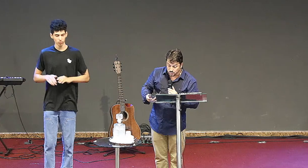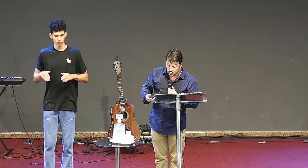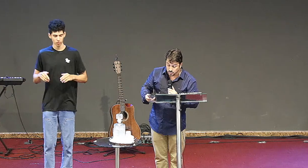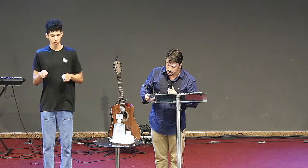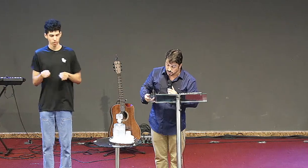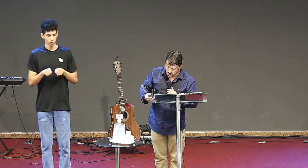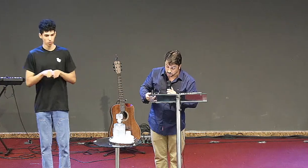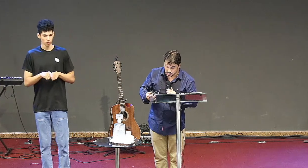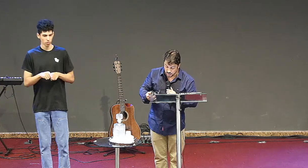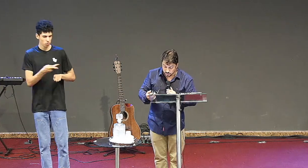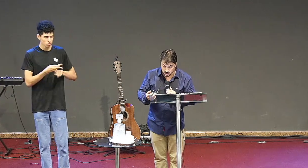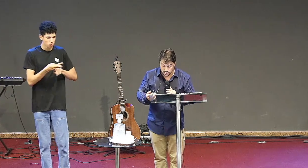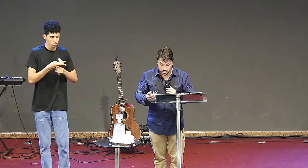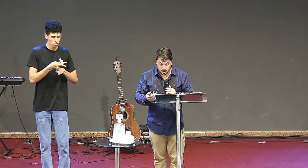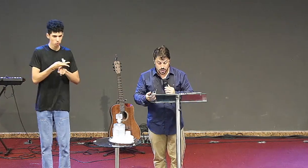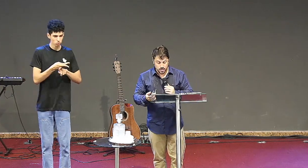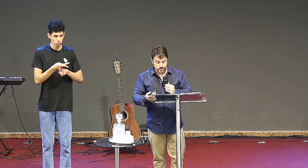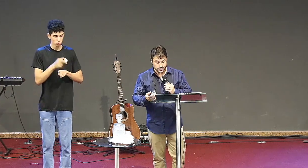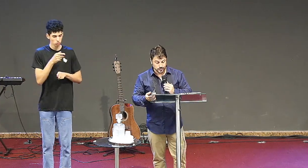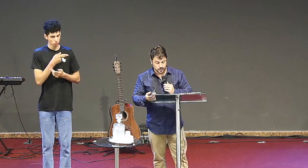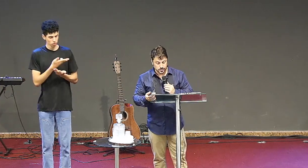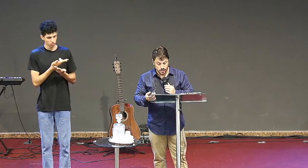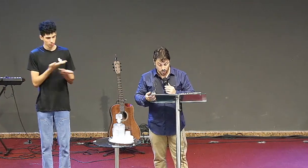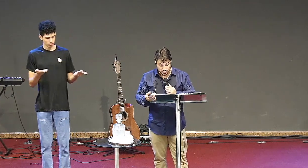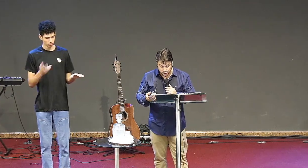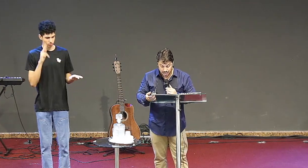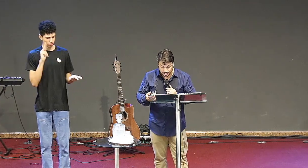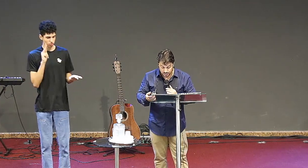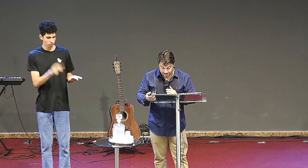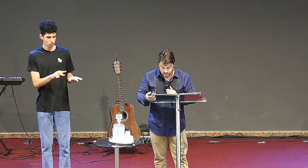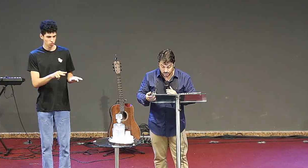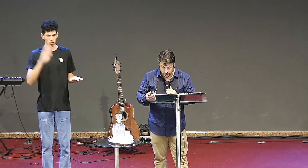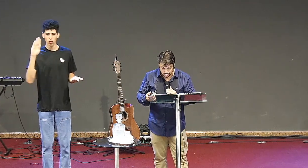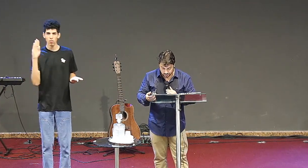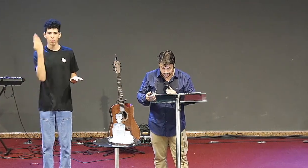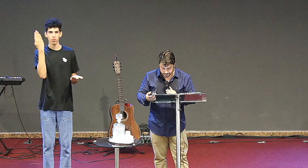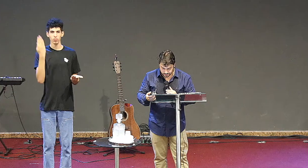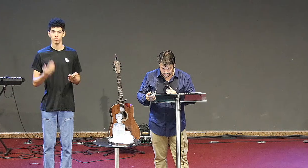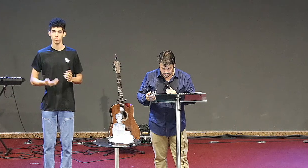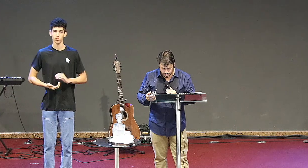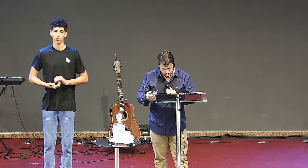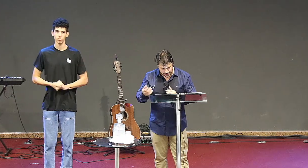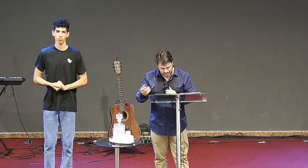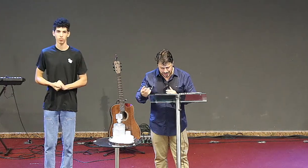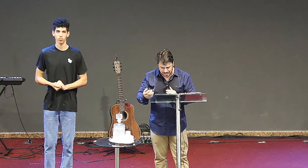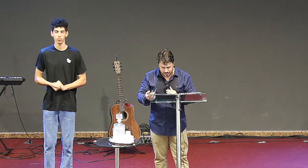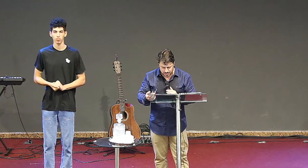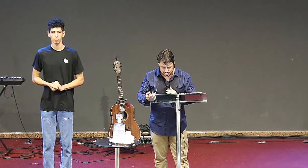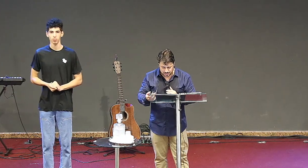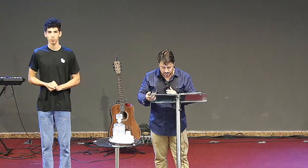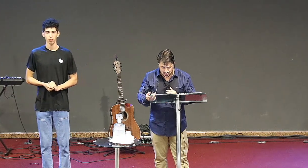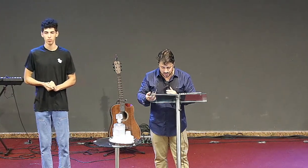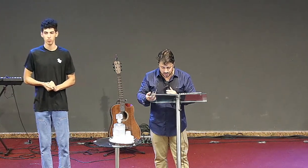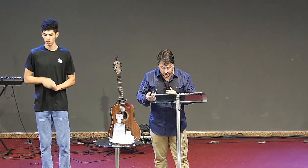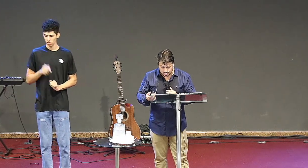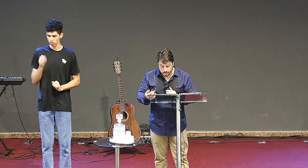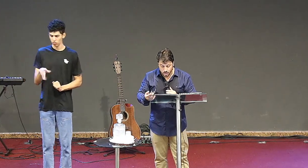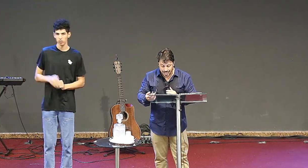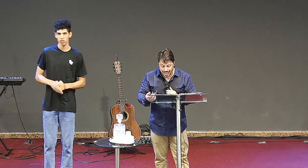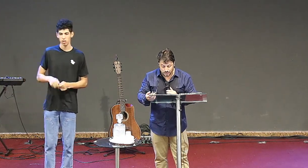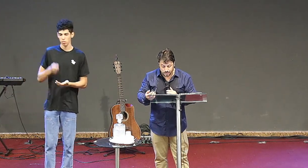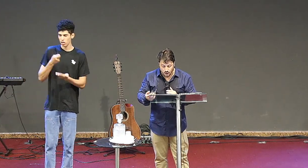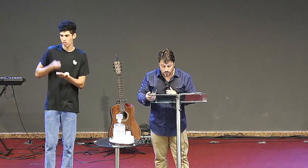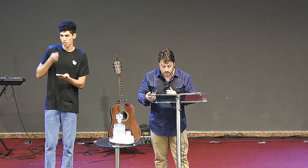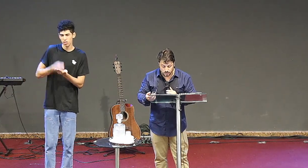apóstolos e não são, e os achastes mentirosos. E tens perseverança, e